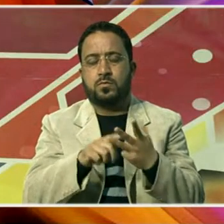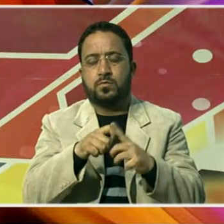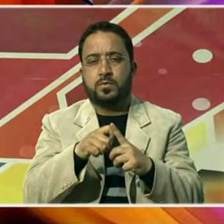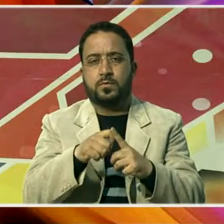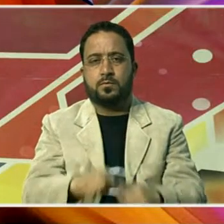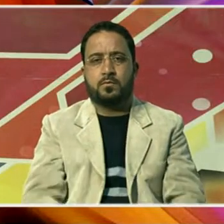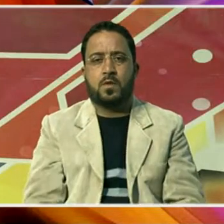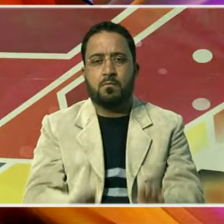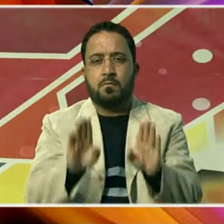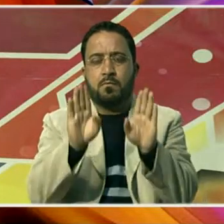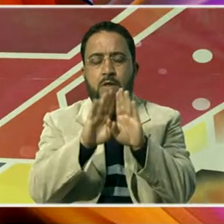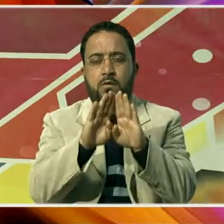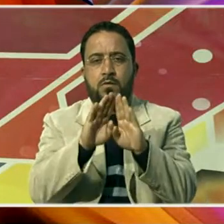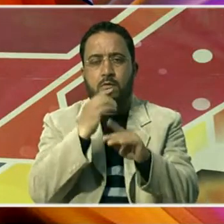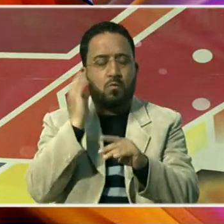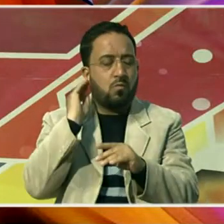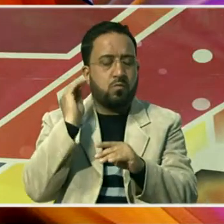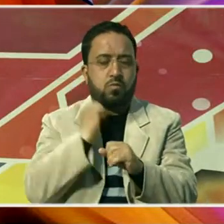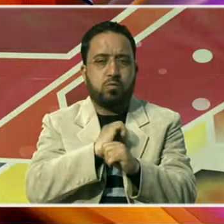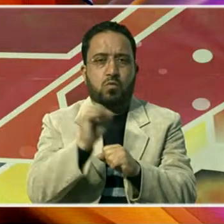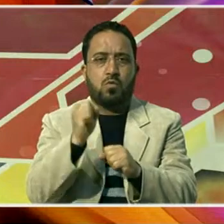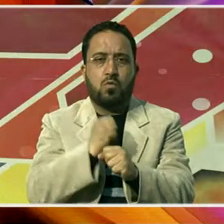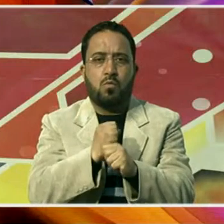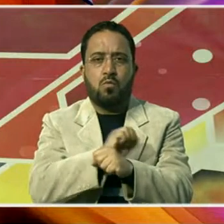بند رکھنے کا فیصلہ لیا ہے